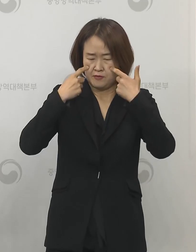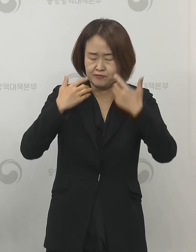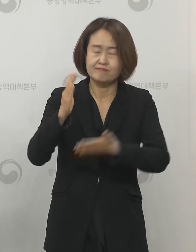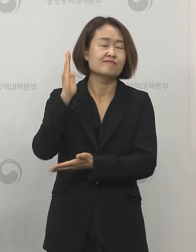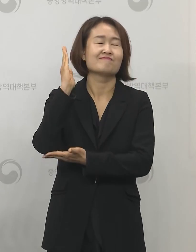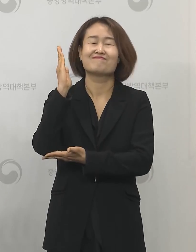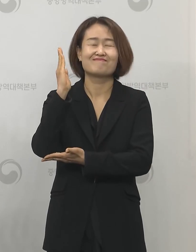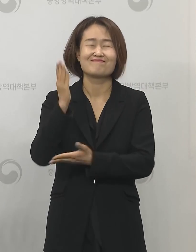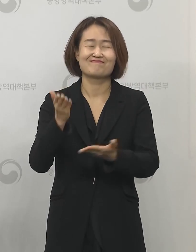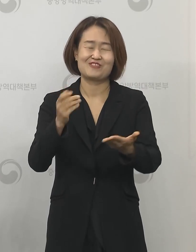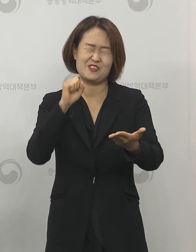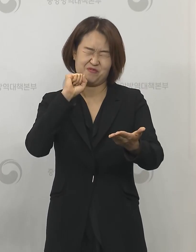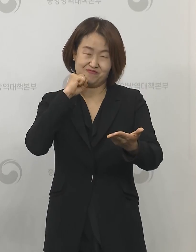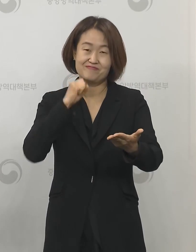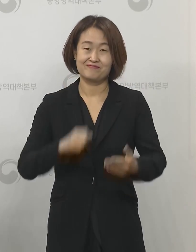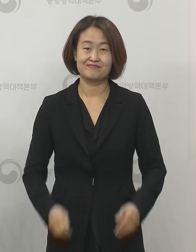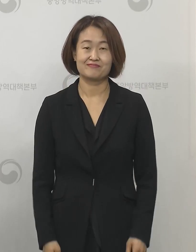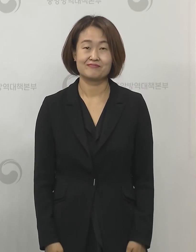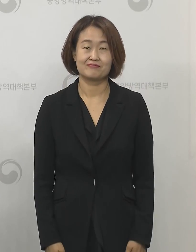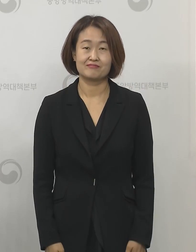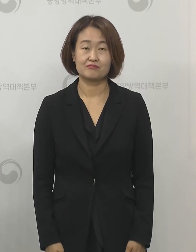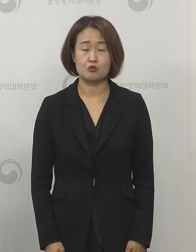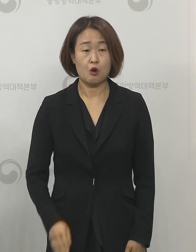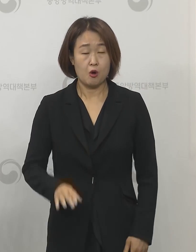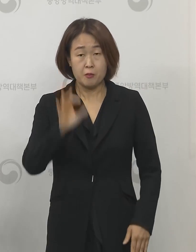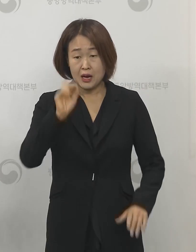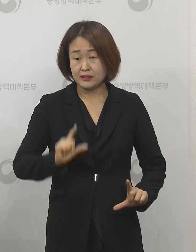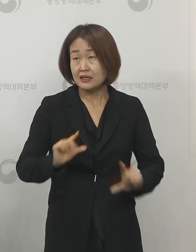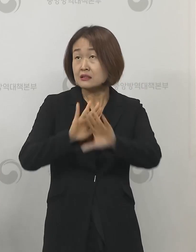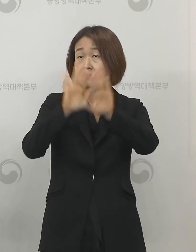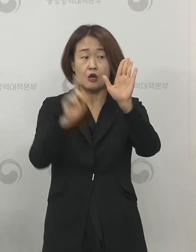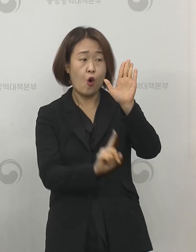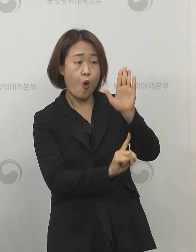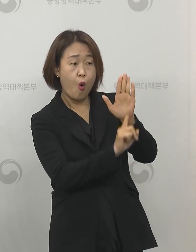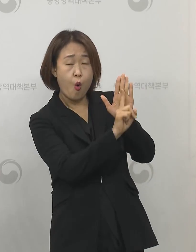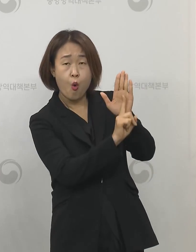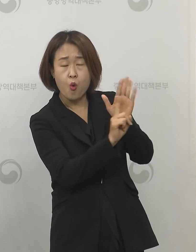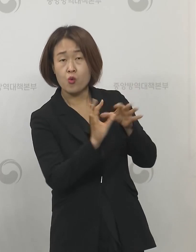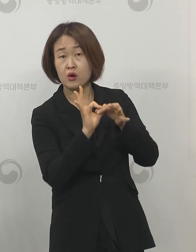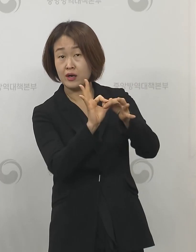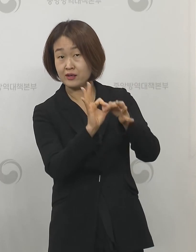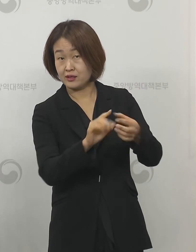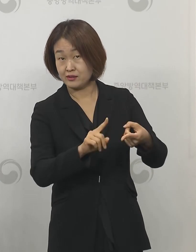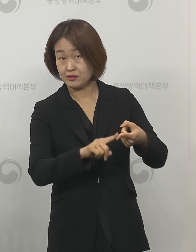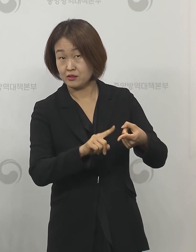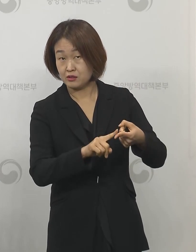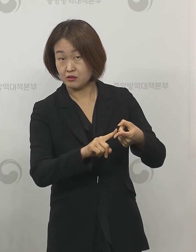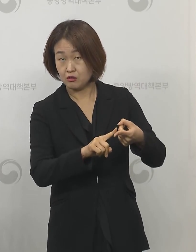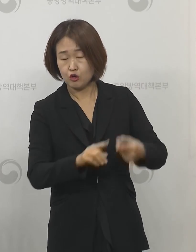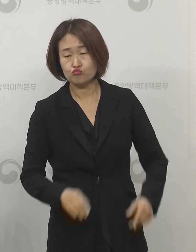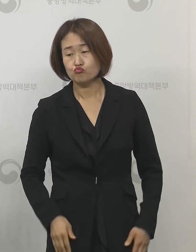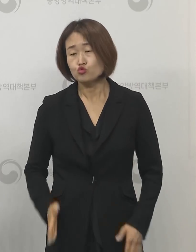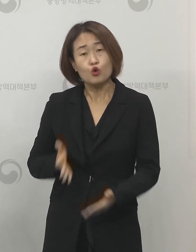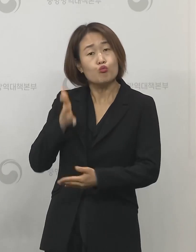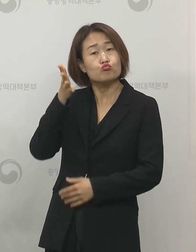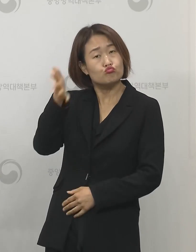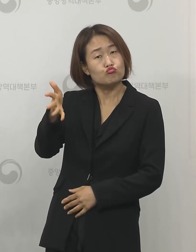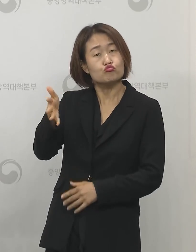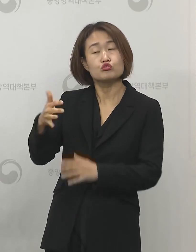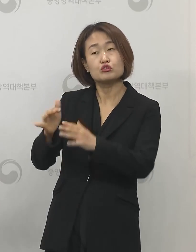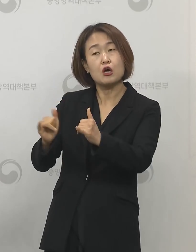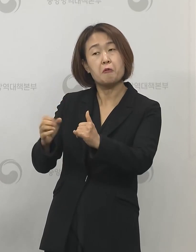말씀드리기는 좀 어렵습니다 기온 상승의 상관관계에 대해서는 일부 전문가들은